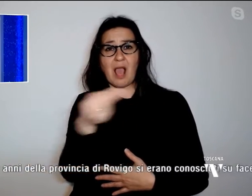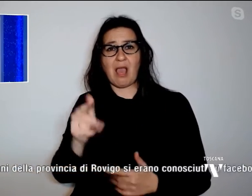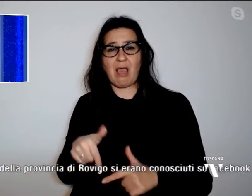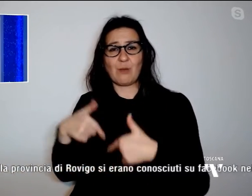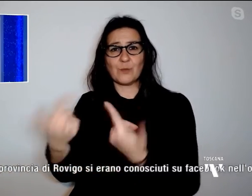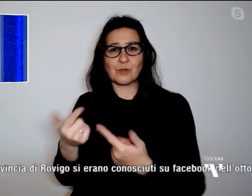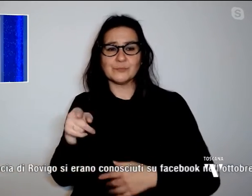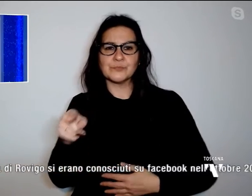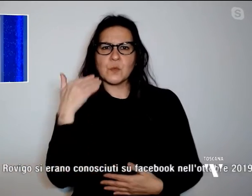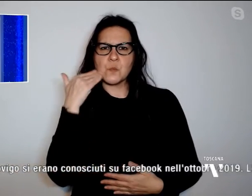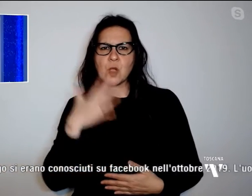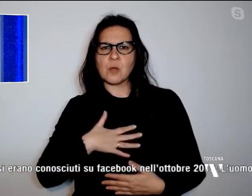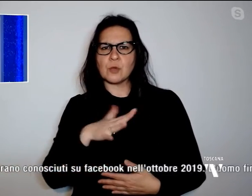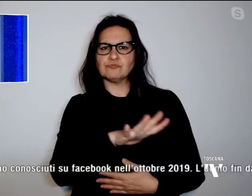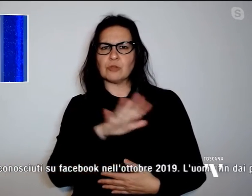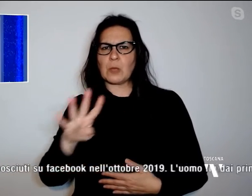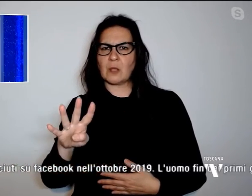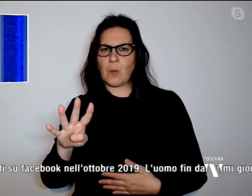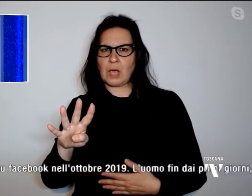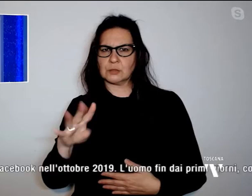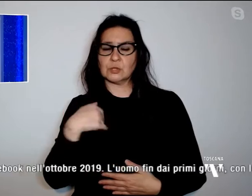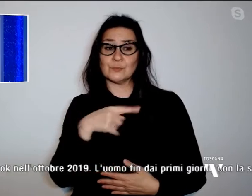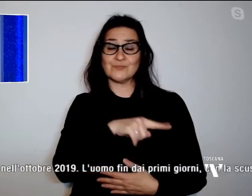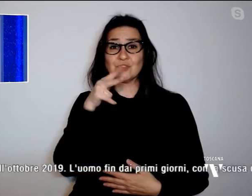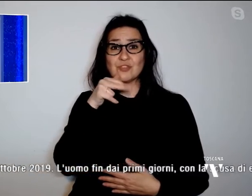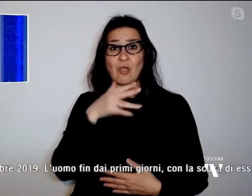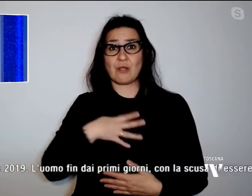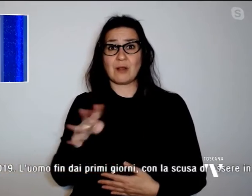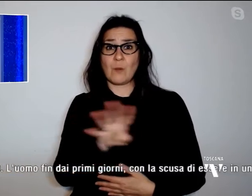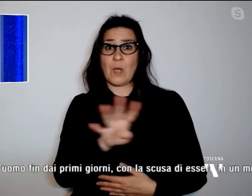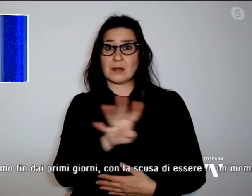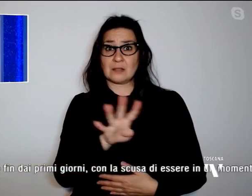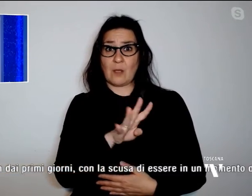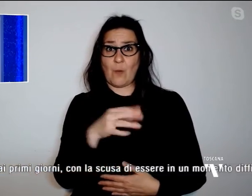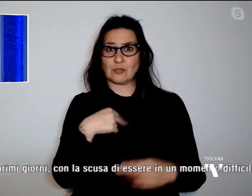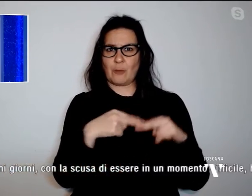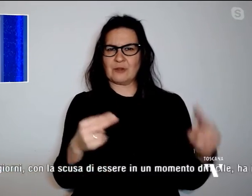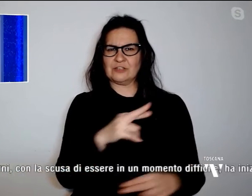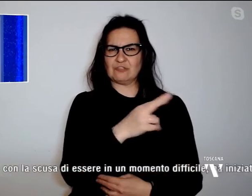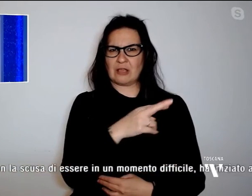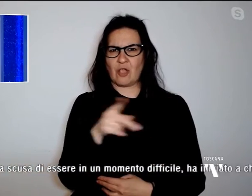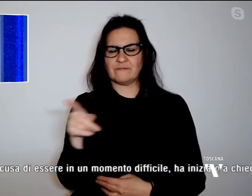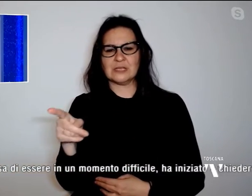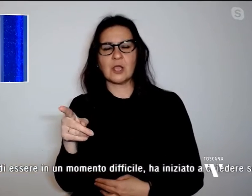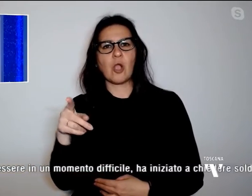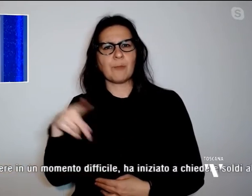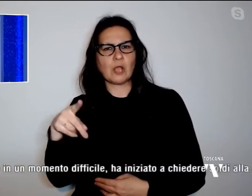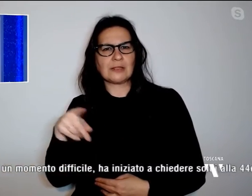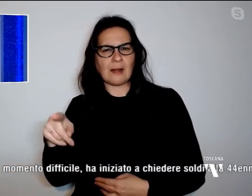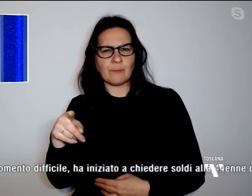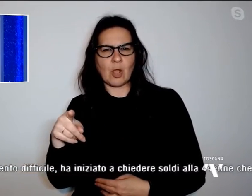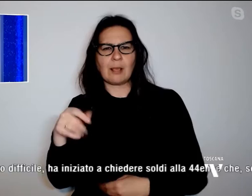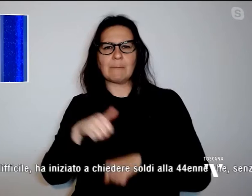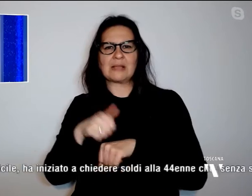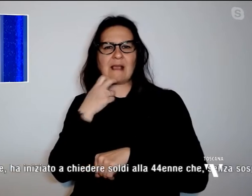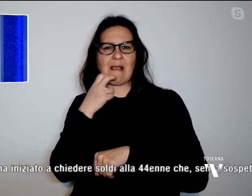e una donna di 44 anni della provincia di Rovigo si erano conosciuti su Facebook nell'ottobre